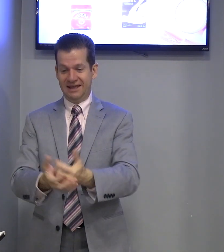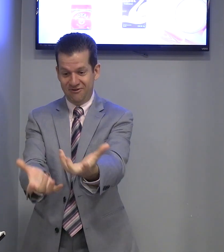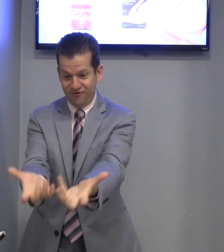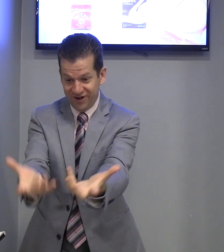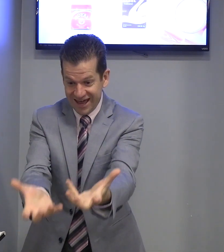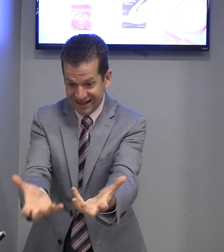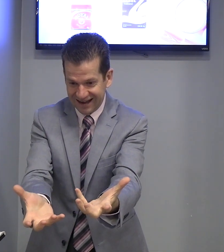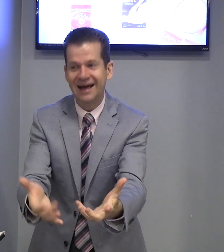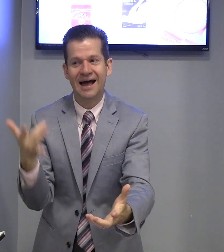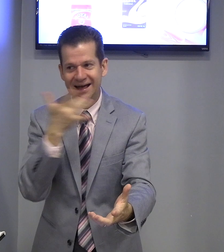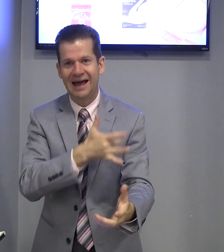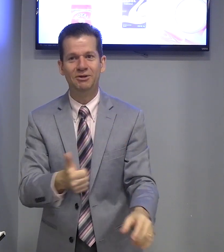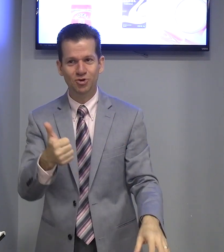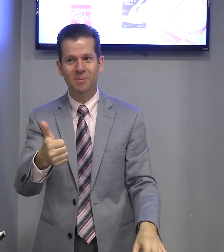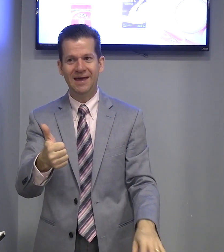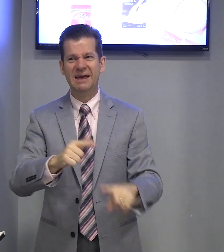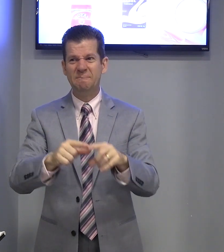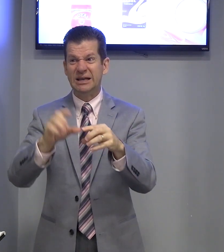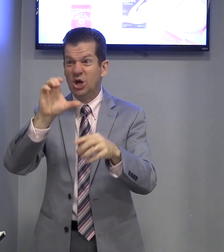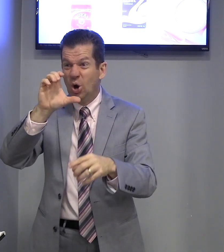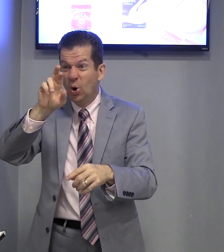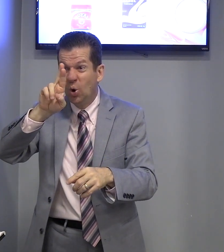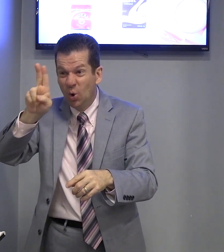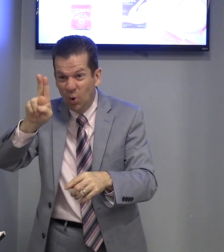Frita. Aí, tudo bem. Cru.